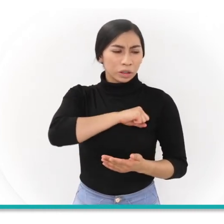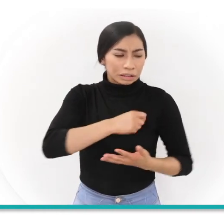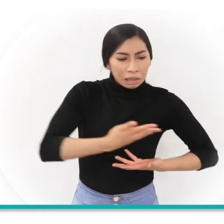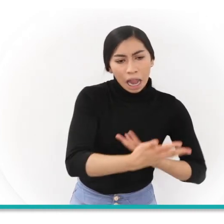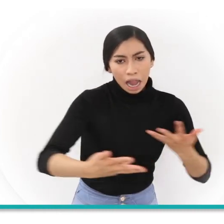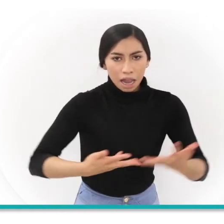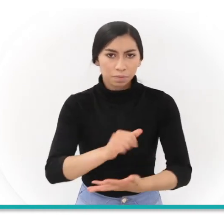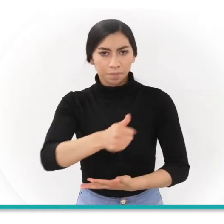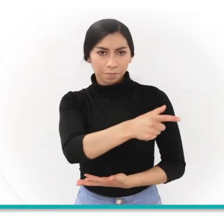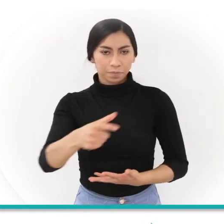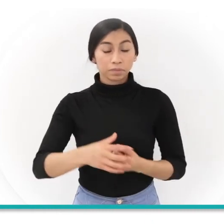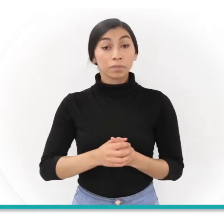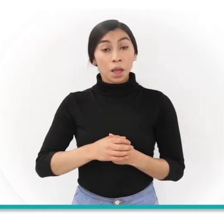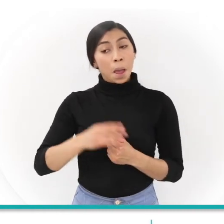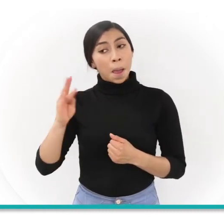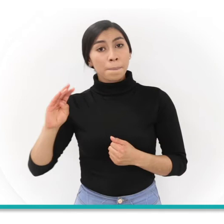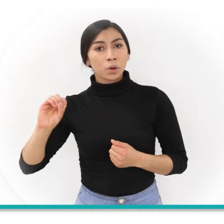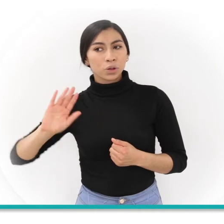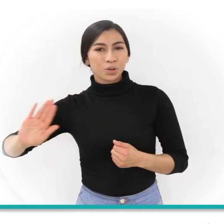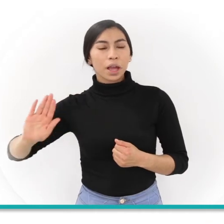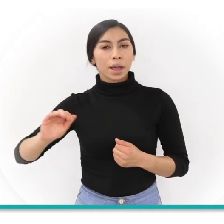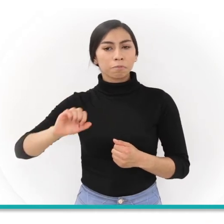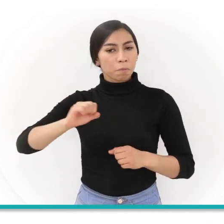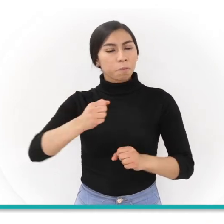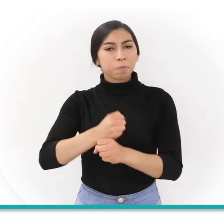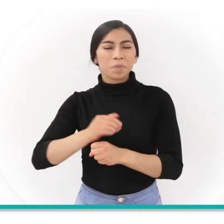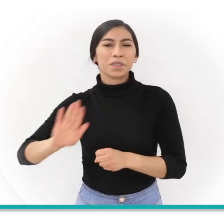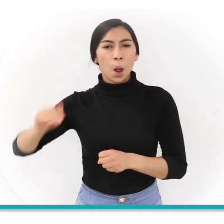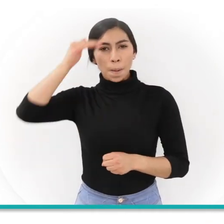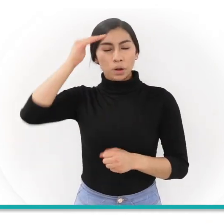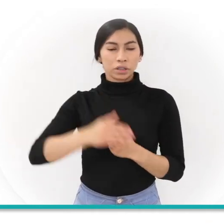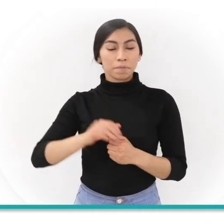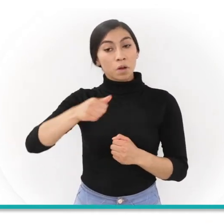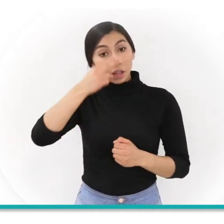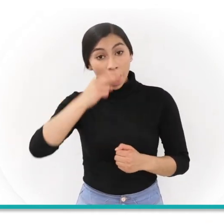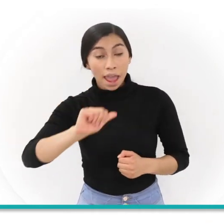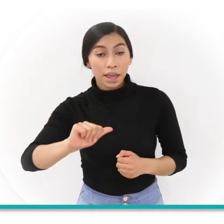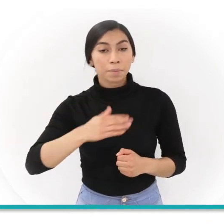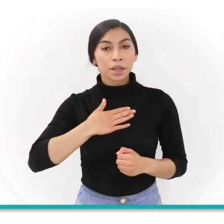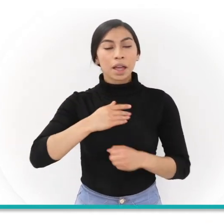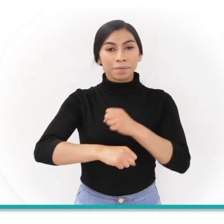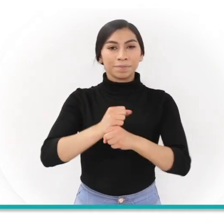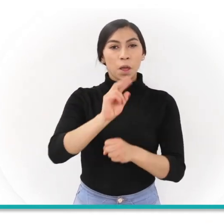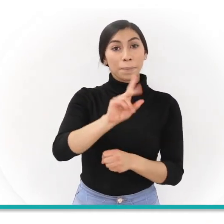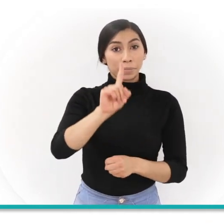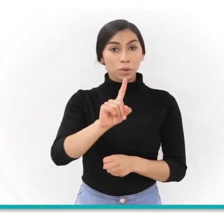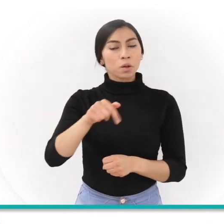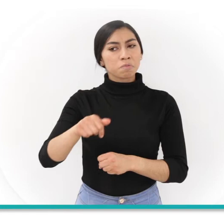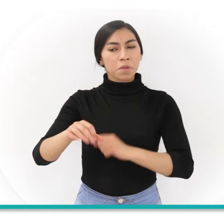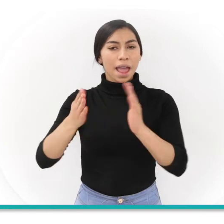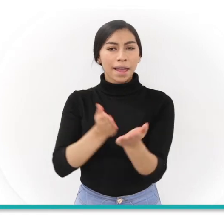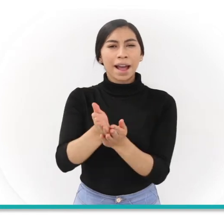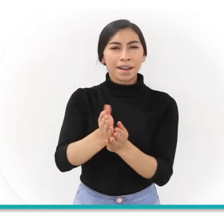otras personas mi esposo sigue activo en la policía mi otra niña tiene 21